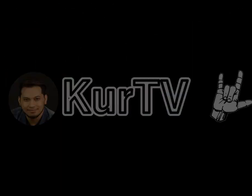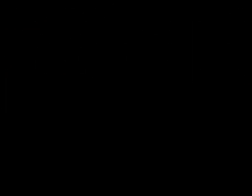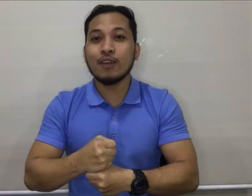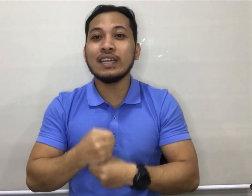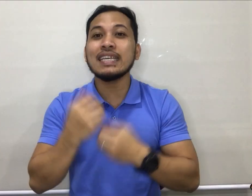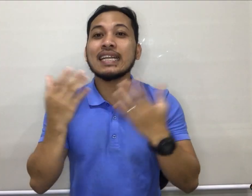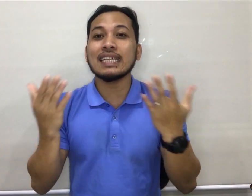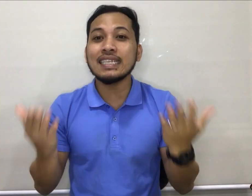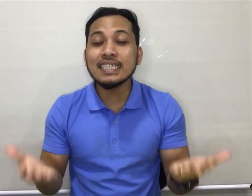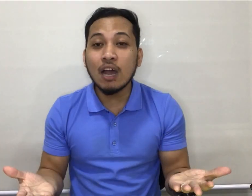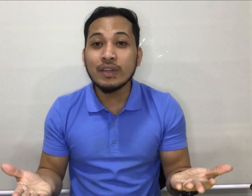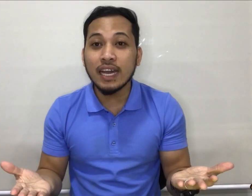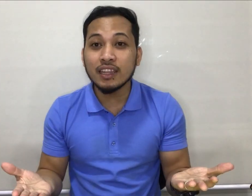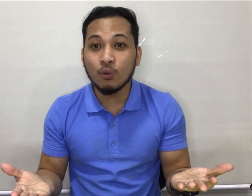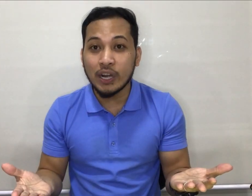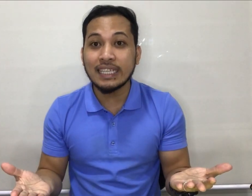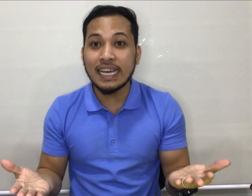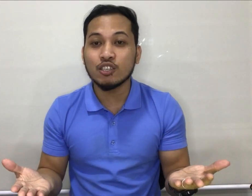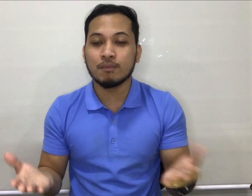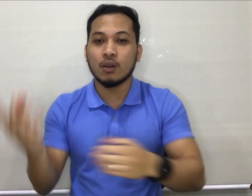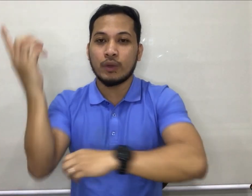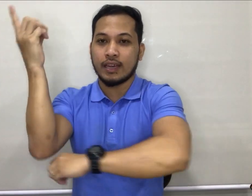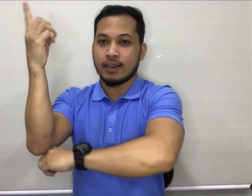Okay, ulitin natin, this is how we sign the word days of the week.